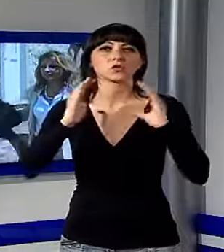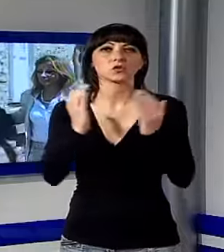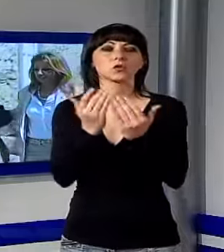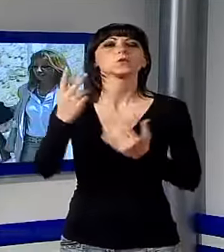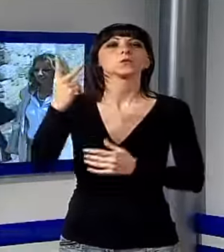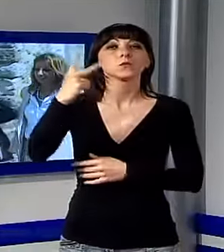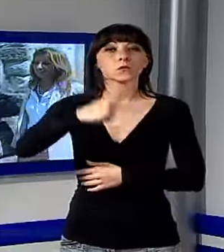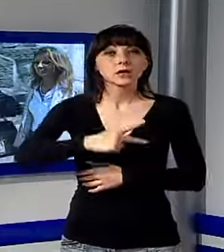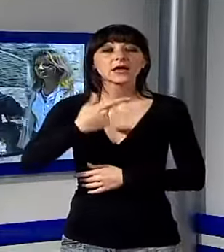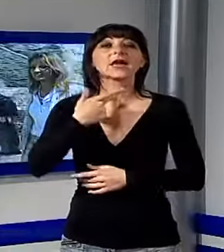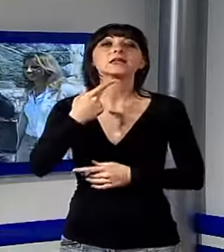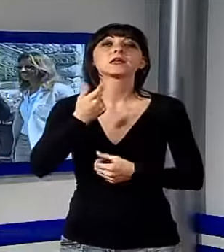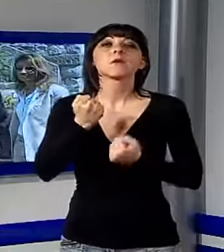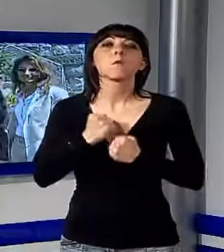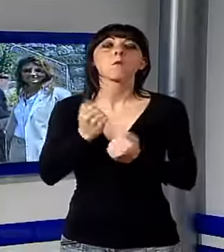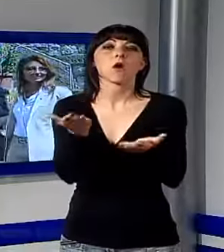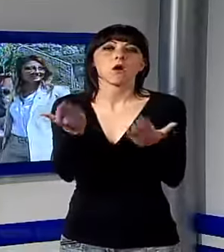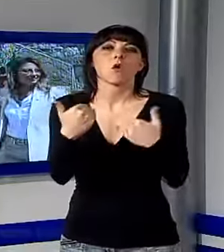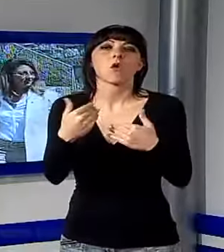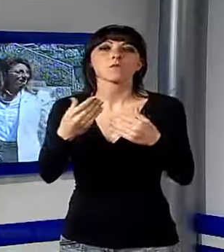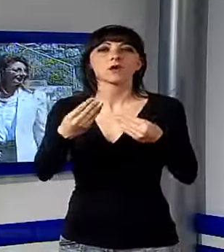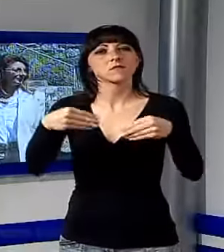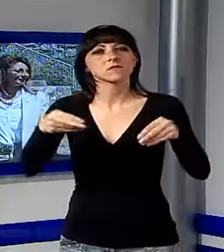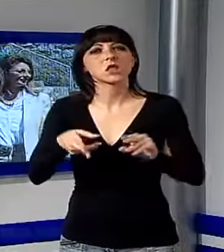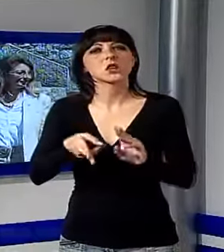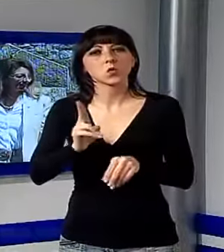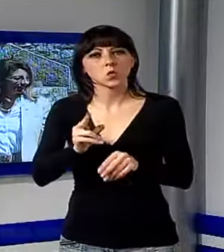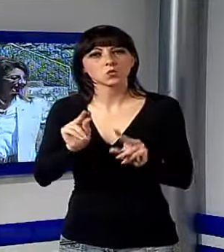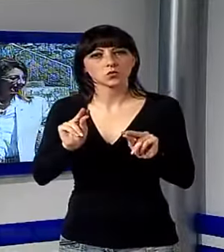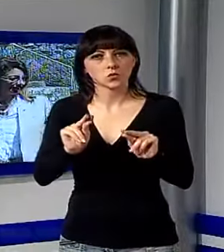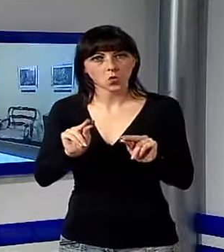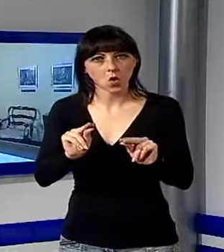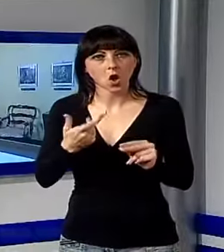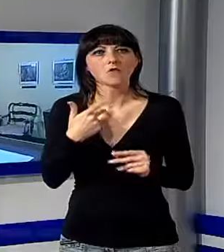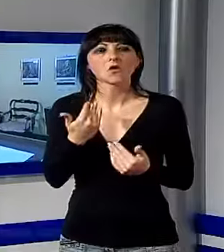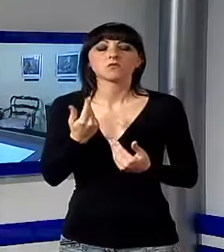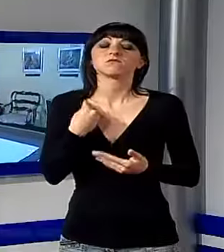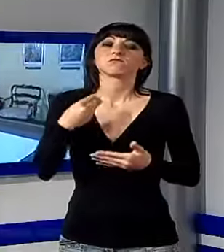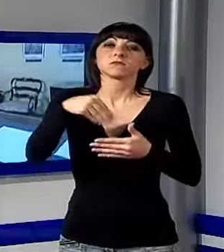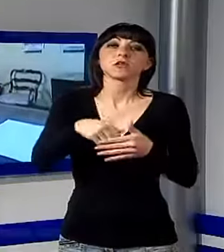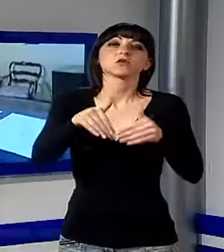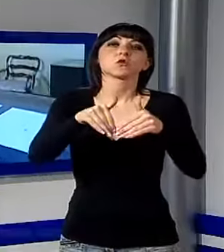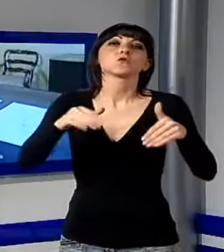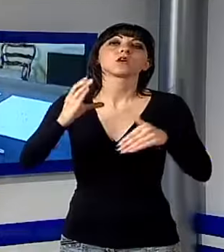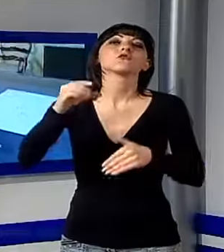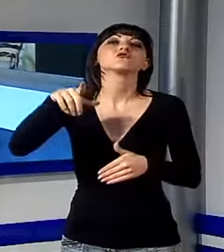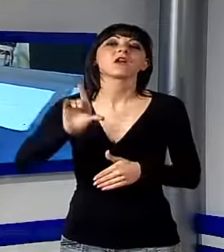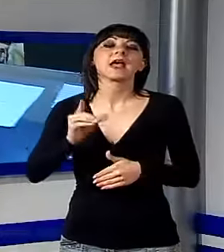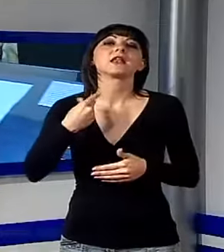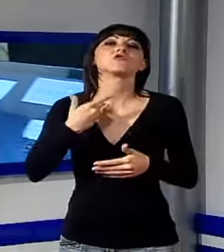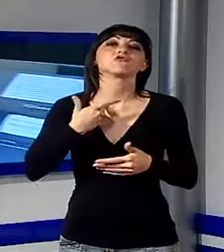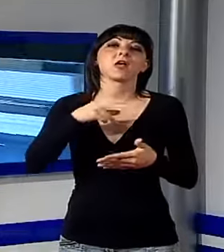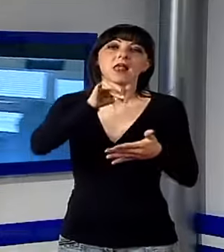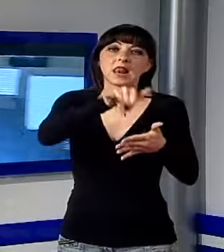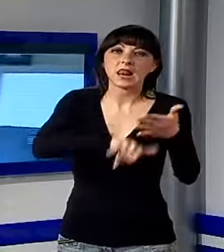acquisire nuovi cimeli per questo piccolo gioiello museale, già dotato di un oltrito corpus di fotografie, lettere, manoscritti